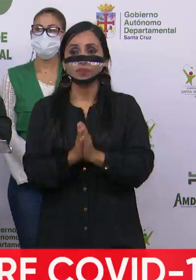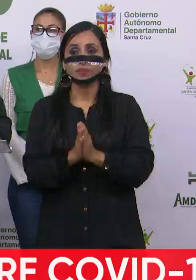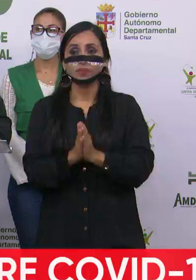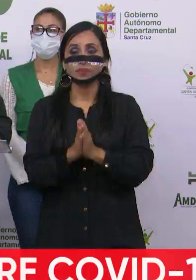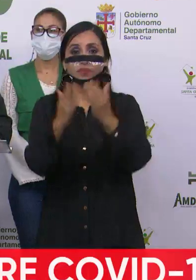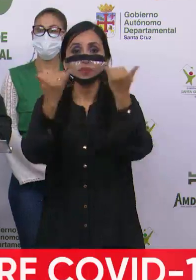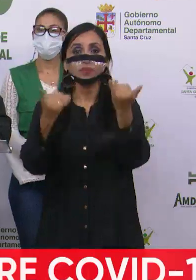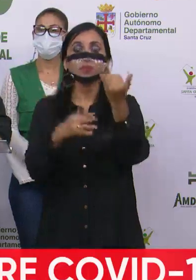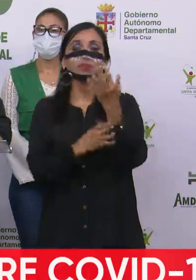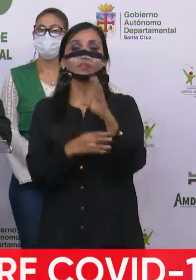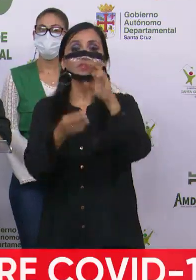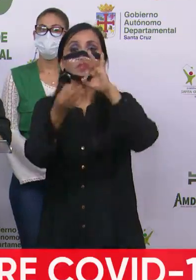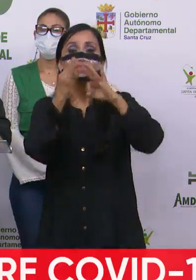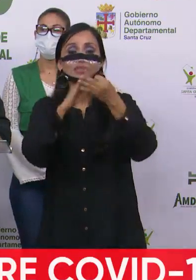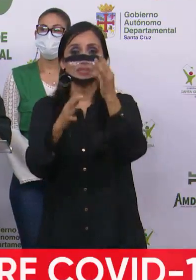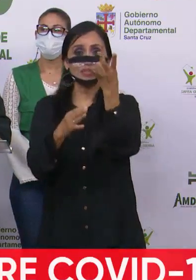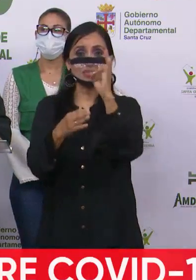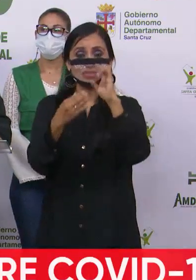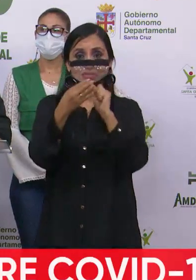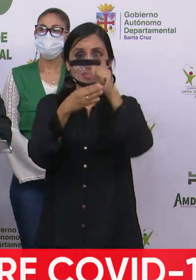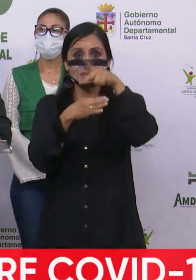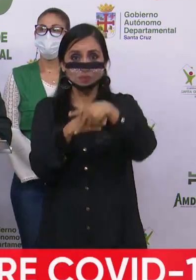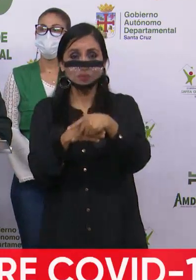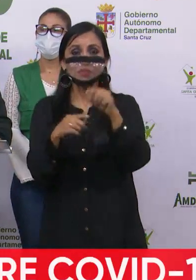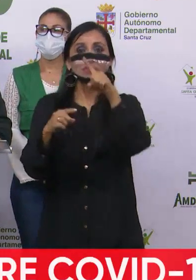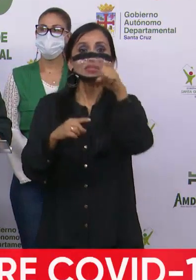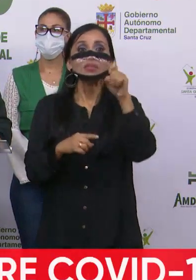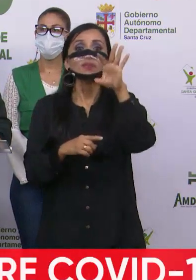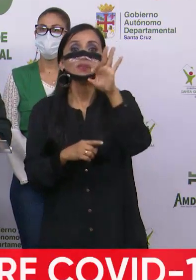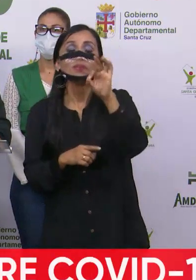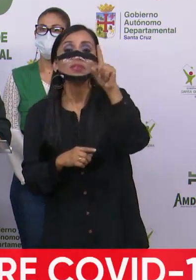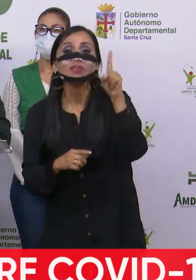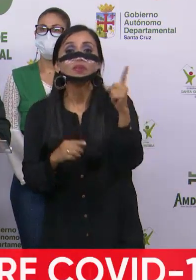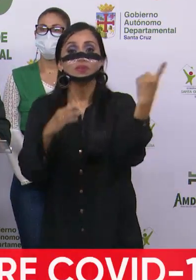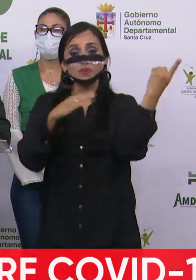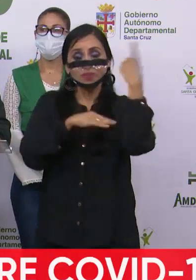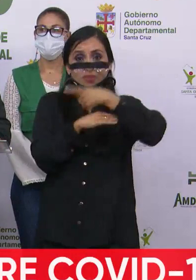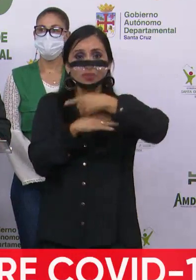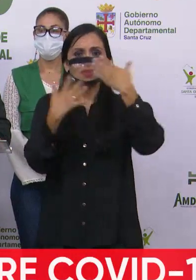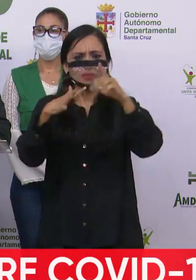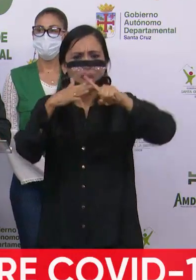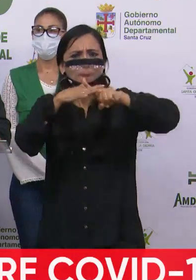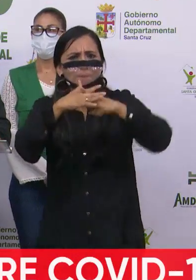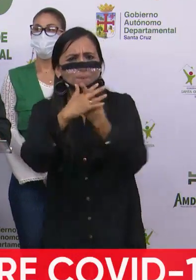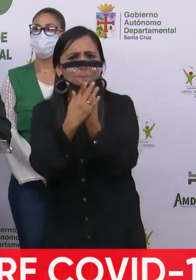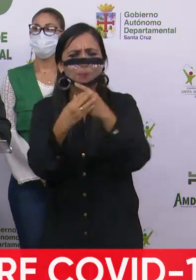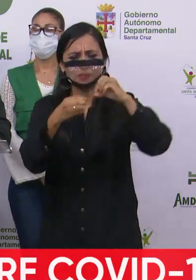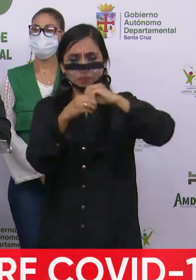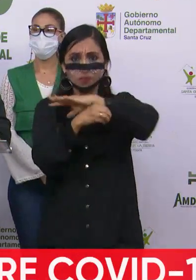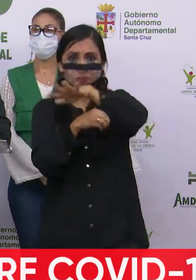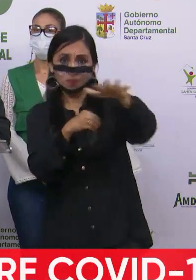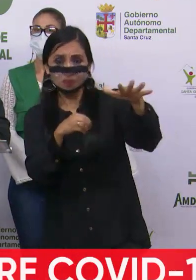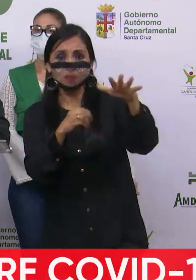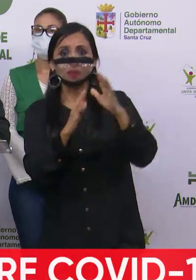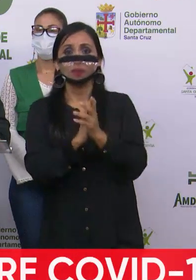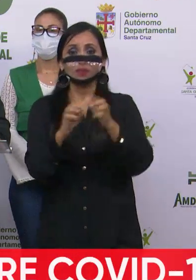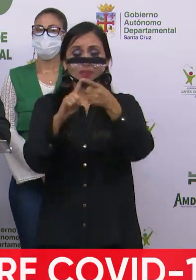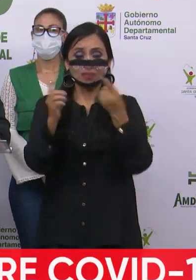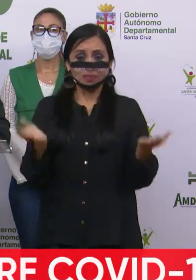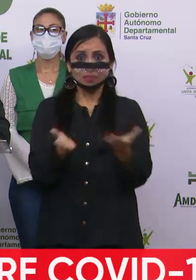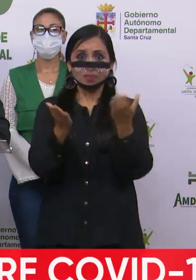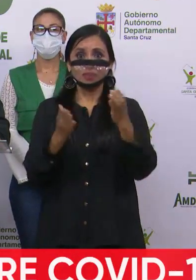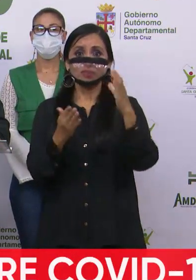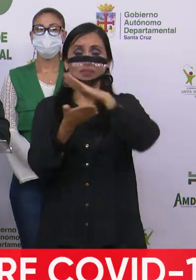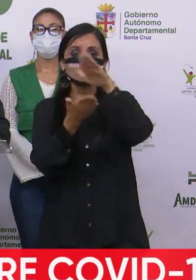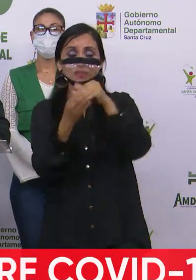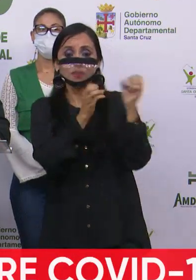Hoy, 17 de septiembre, a 191 días de iniciada la epidemia del coronavirus, desde el Centro de